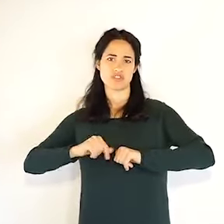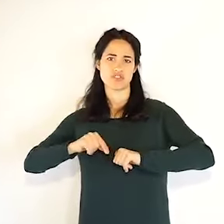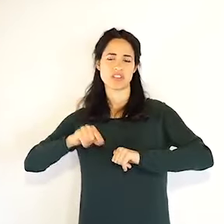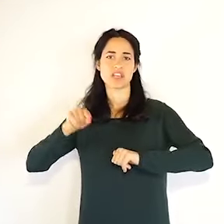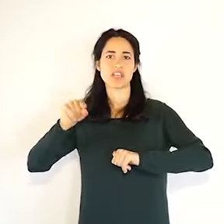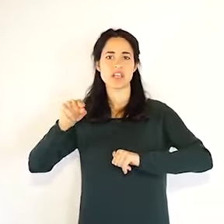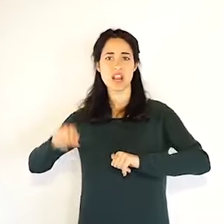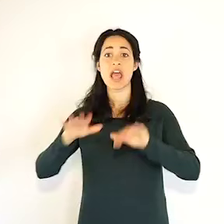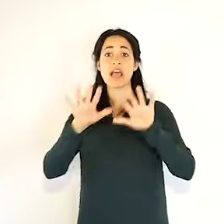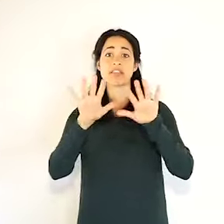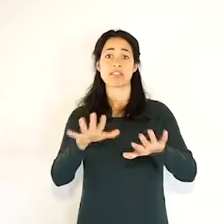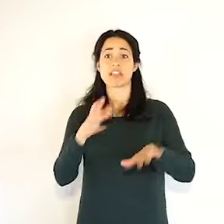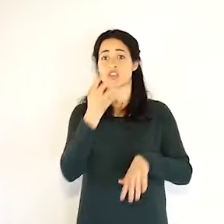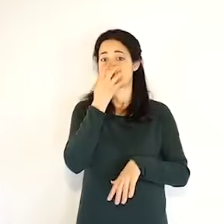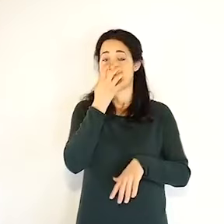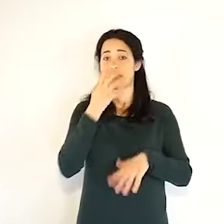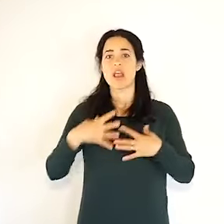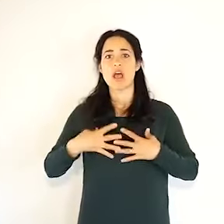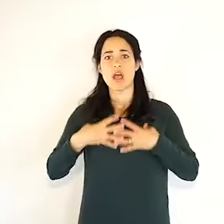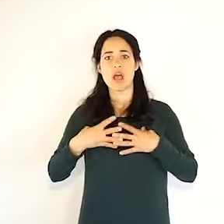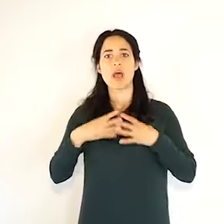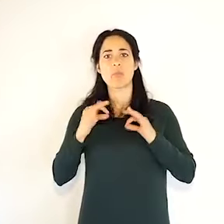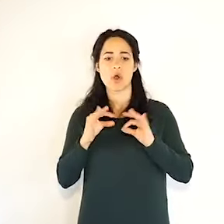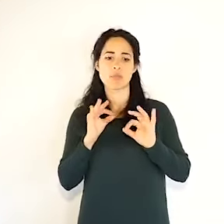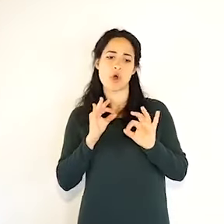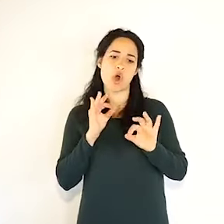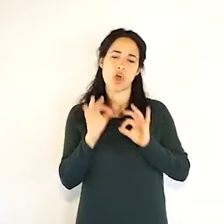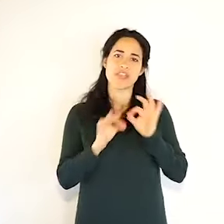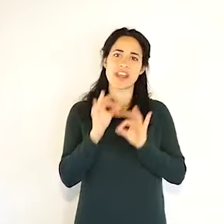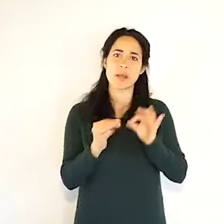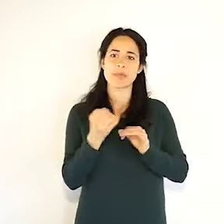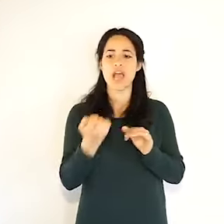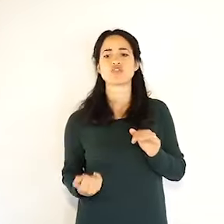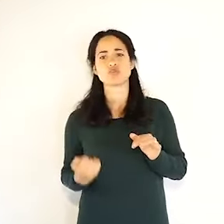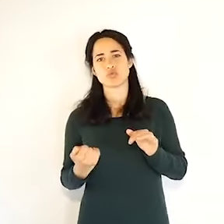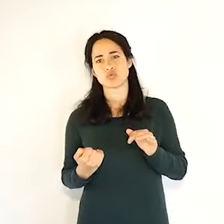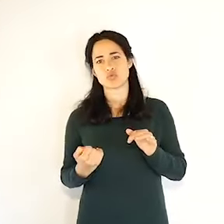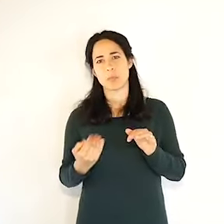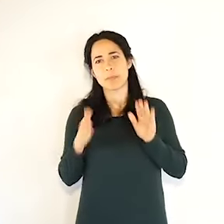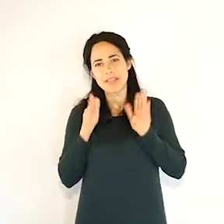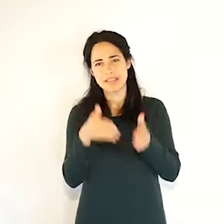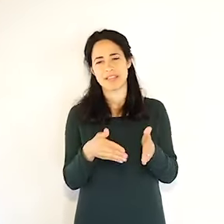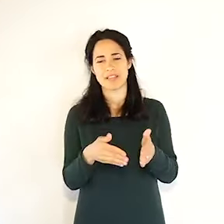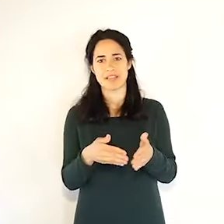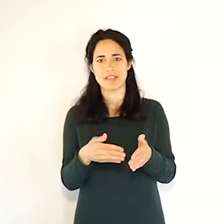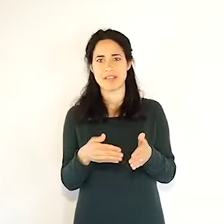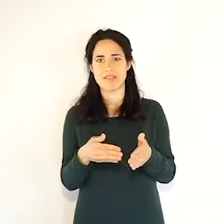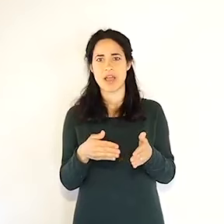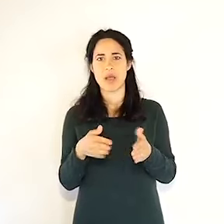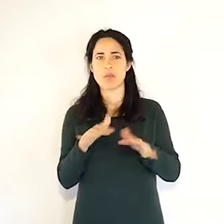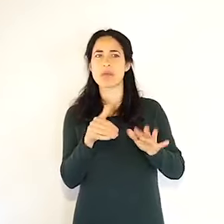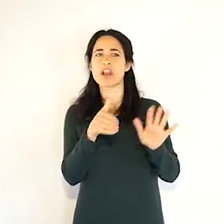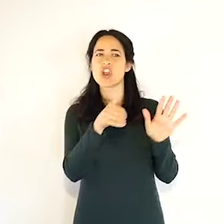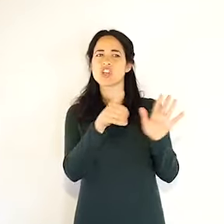.773 FFP2, 3.000 FFP3 e per usi non sanitari altre